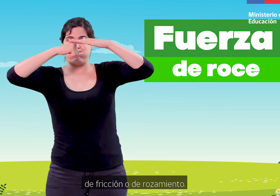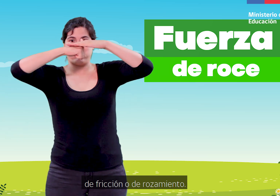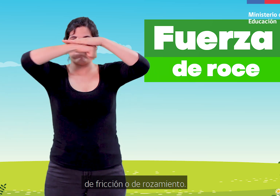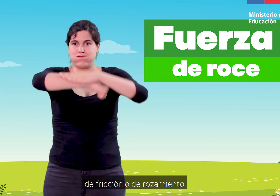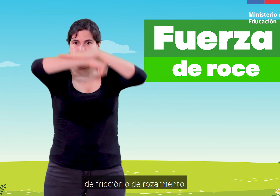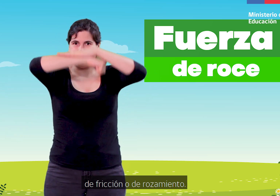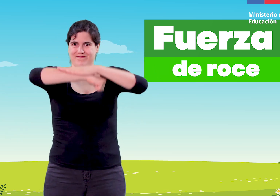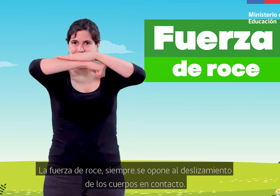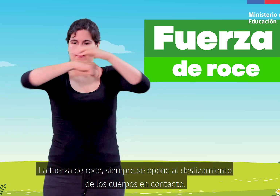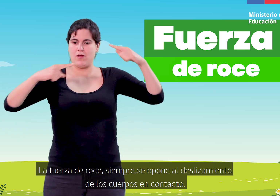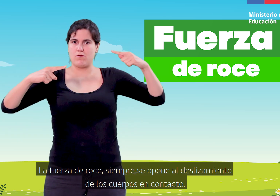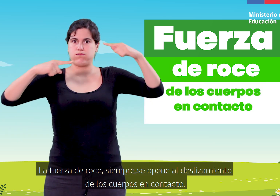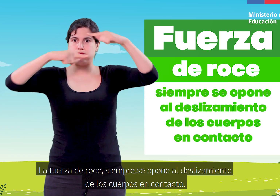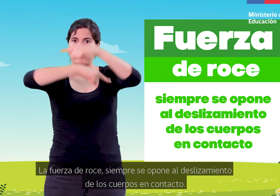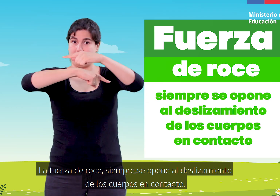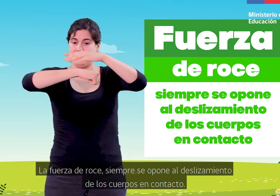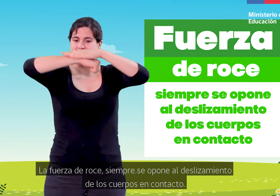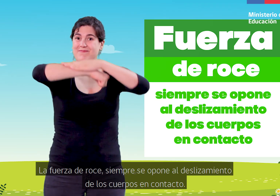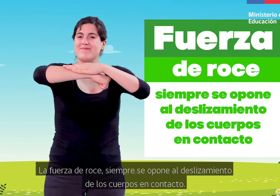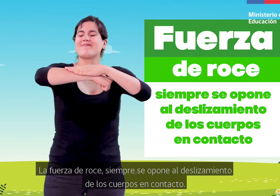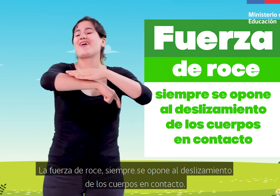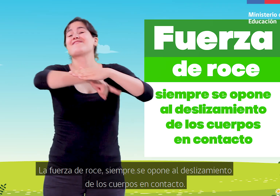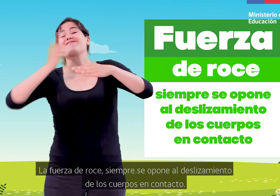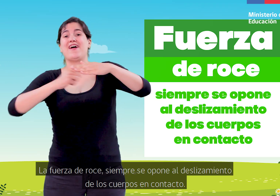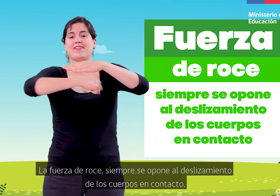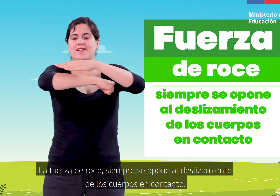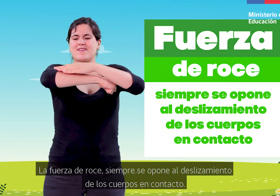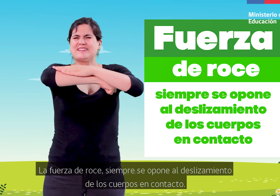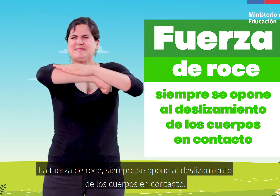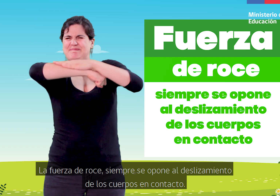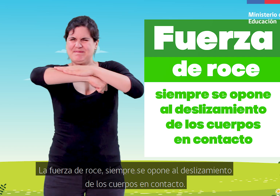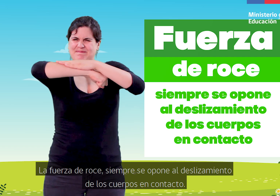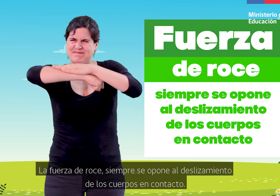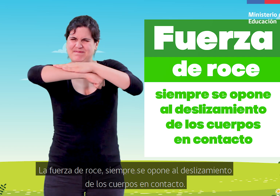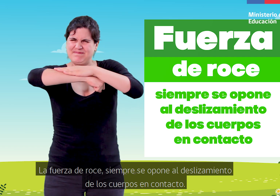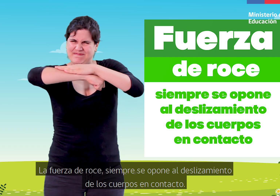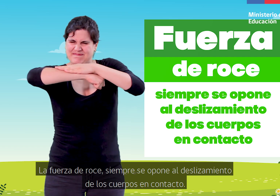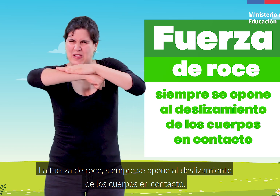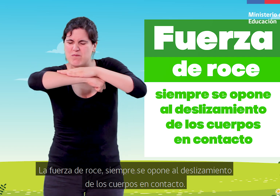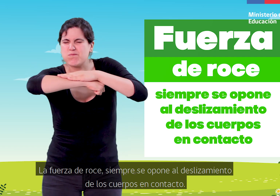rozamiento. La fuerza de roce siempre se opone al deslizamiento de los cuerpos en contacto.